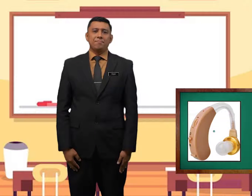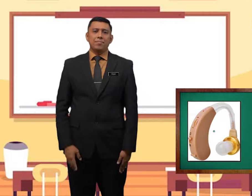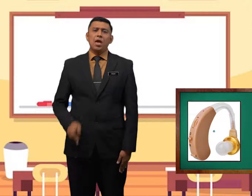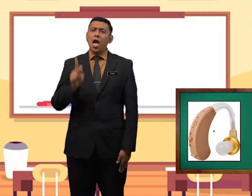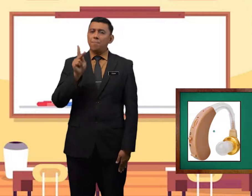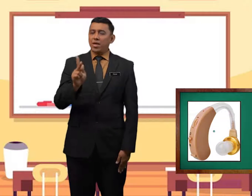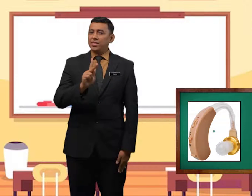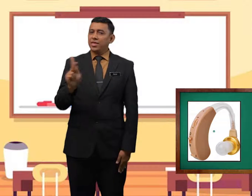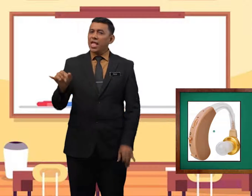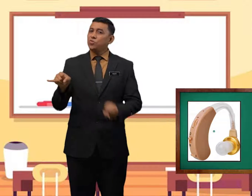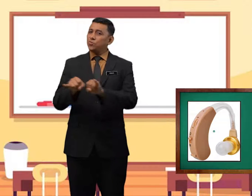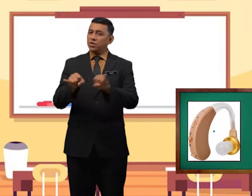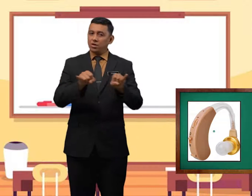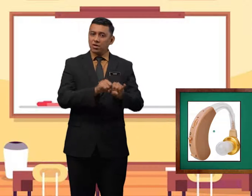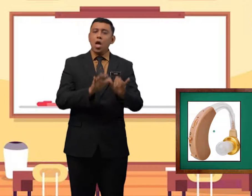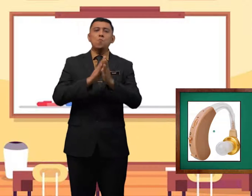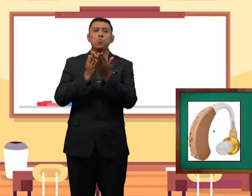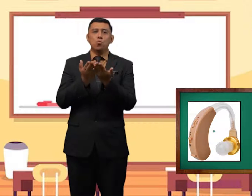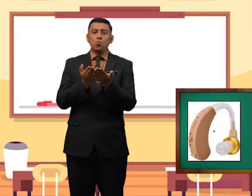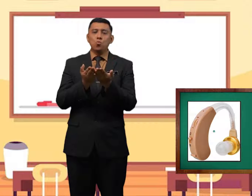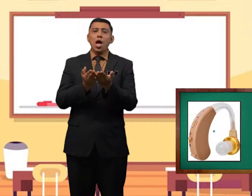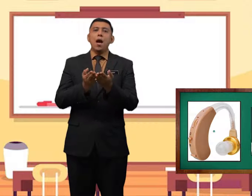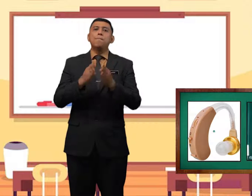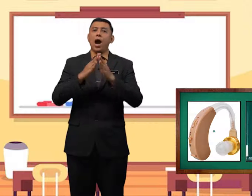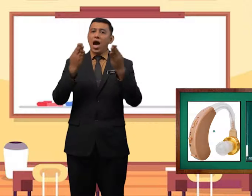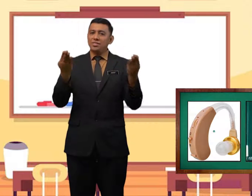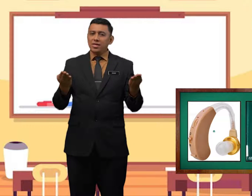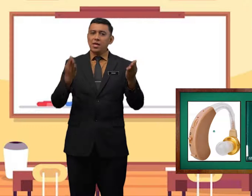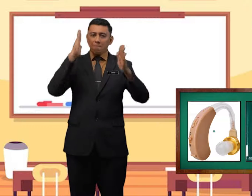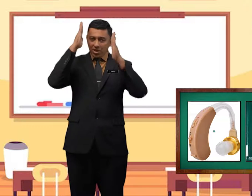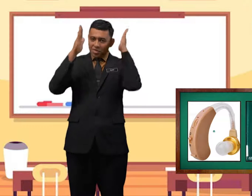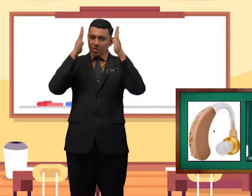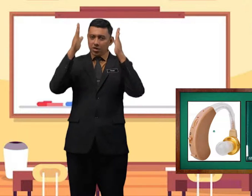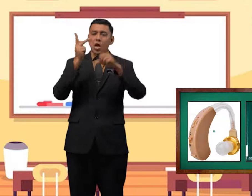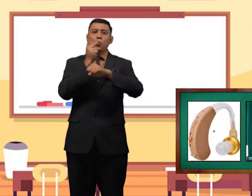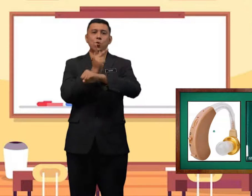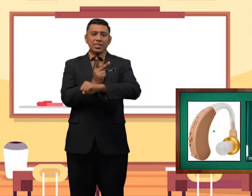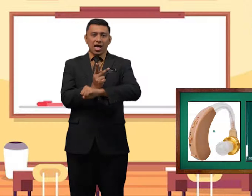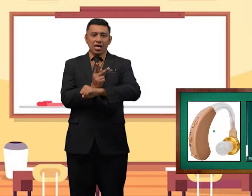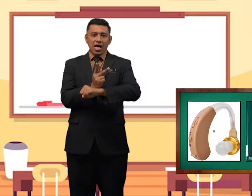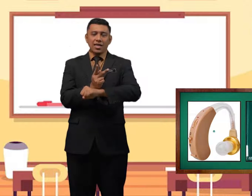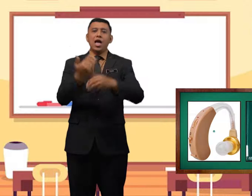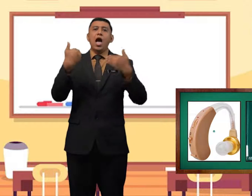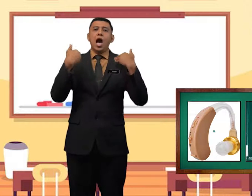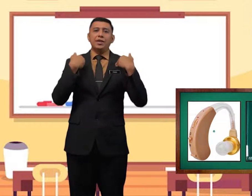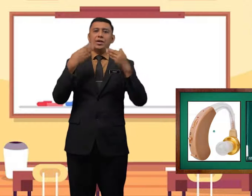Pastikan juga buku Bahasa Malaysia Got Tangan ada